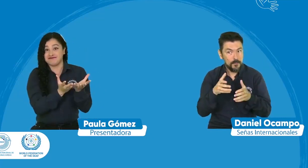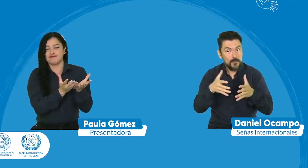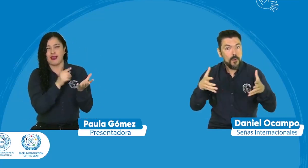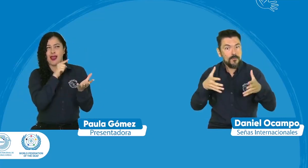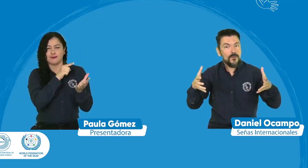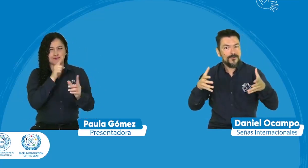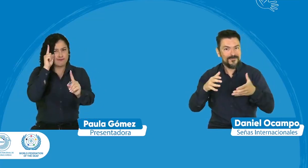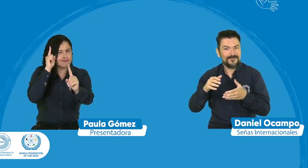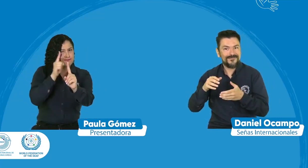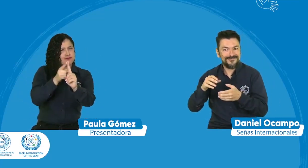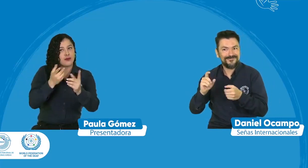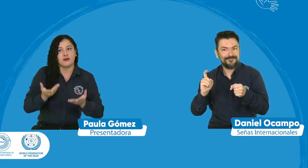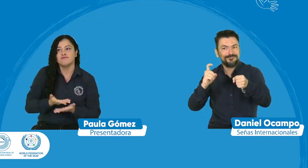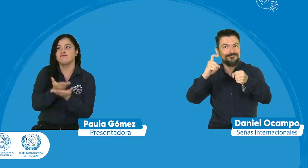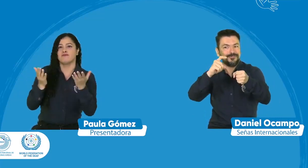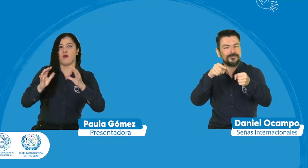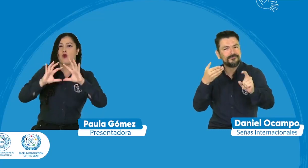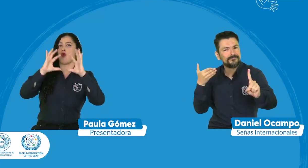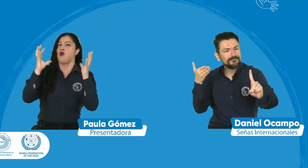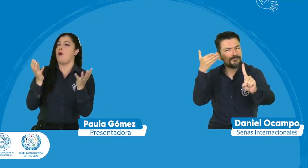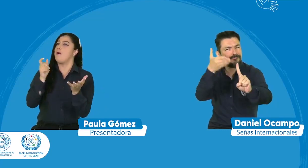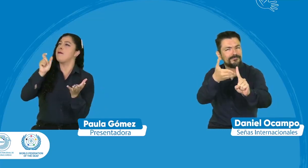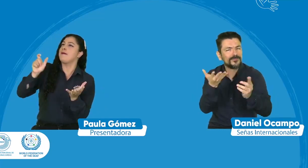de organizaciones de personas sordas hacen parte